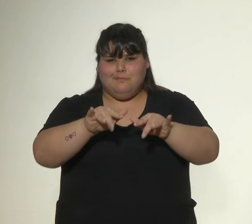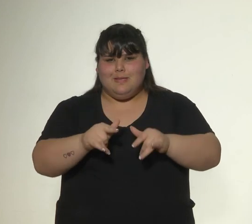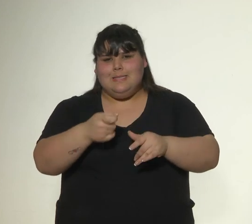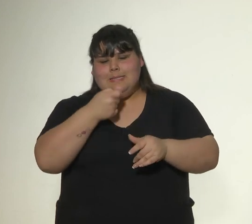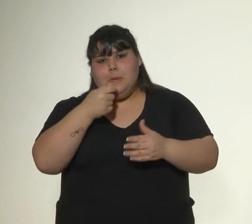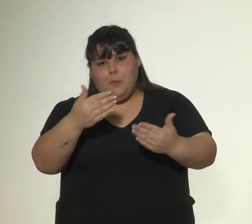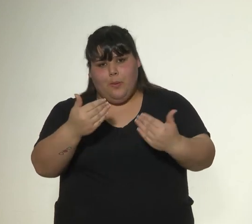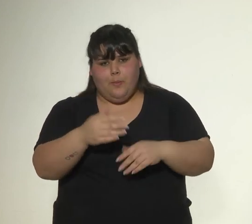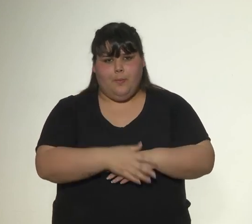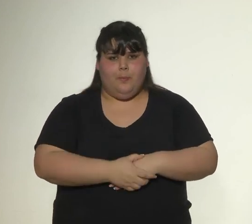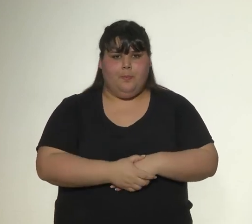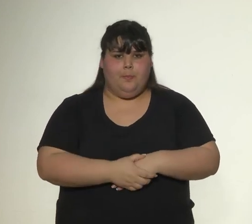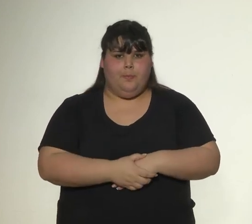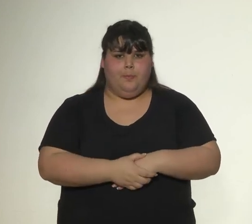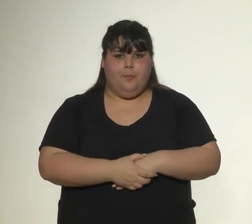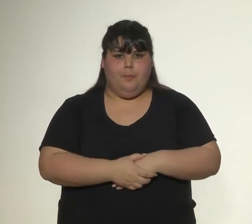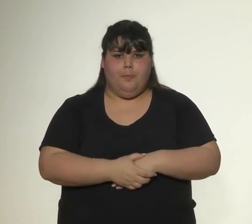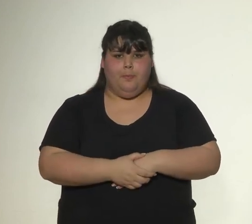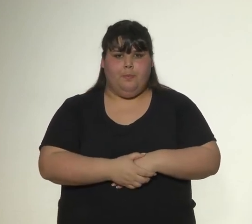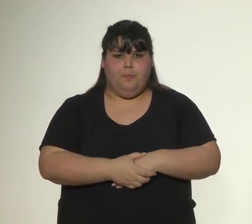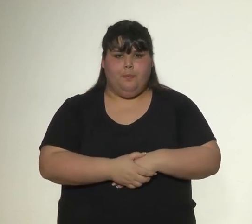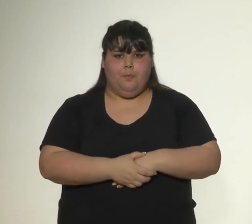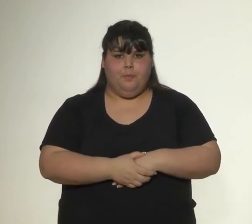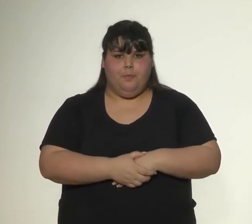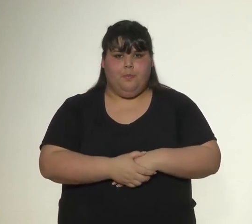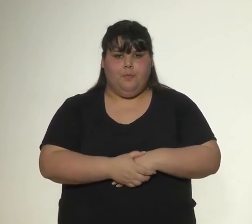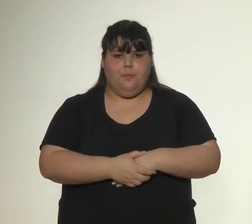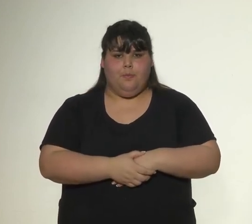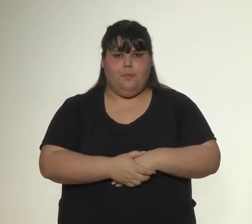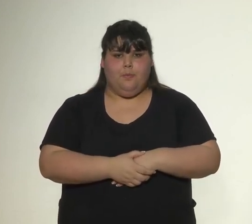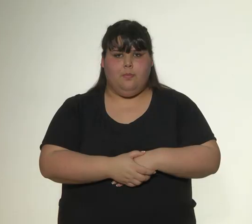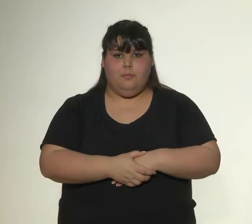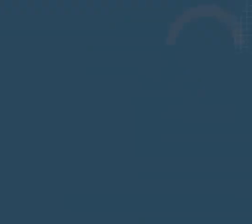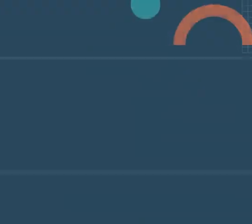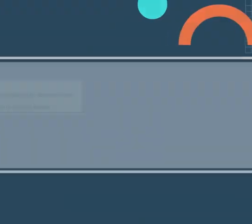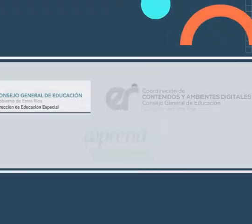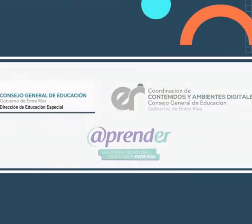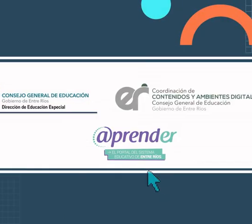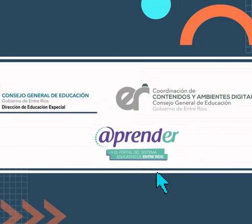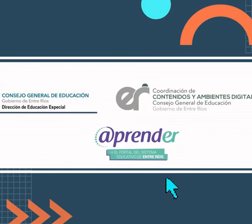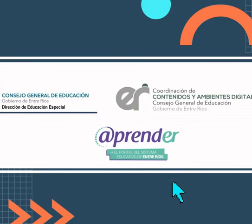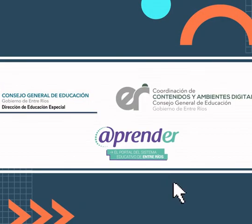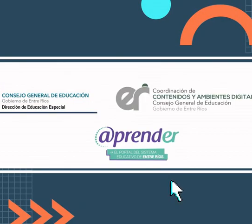propuestas pedagógicas y las propuestas pedagógicas. La acción de las propuestas pedagógicas, la acción